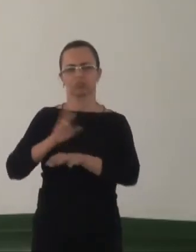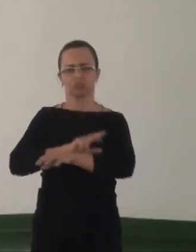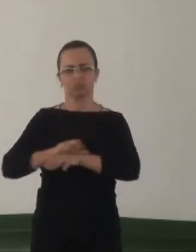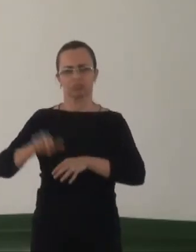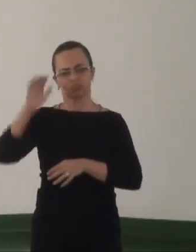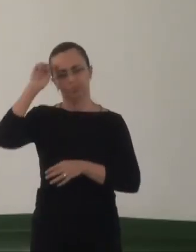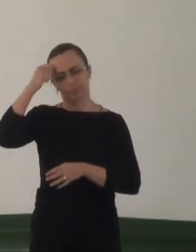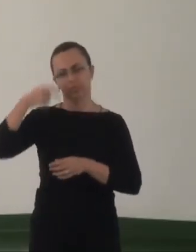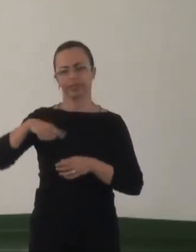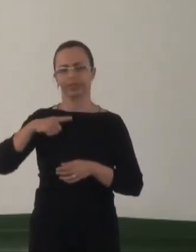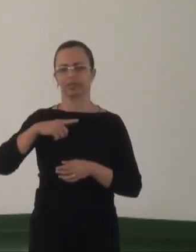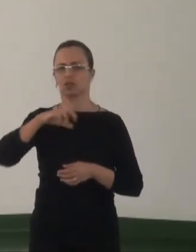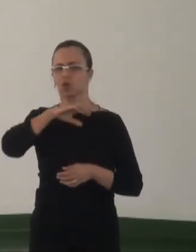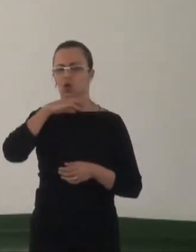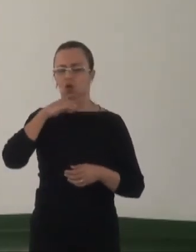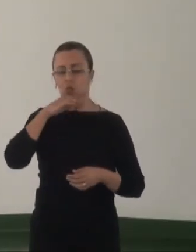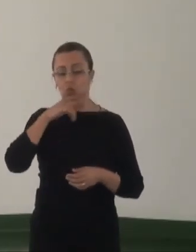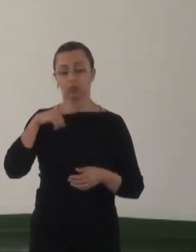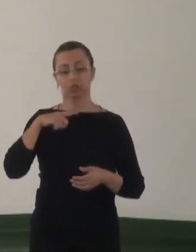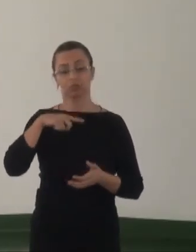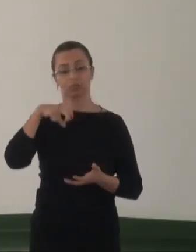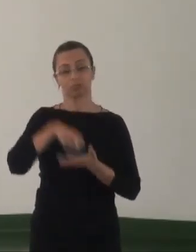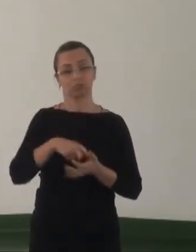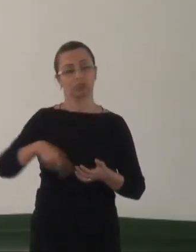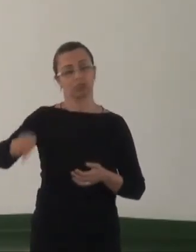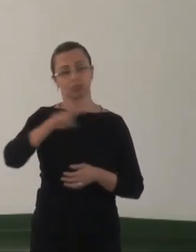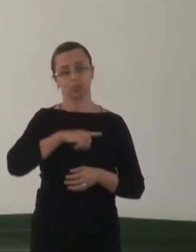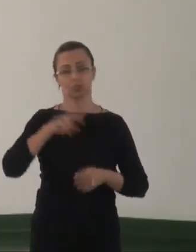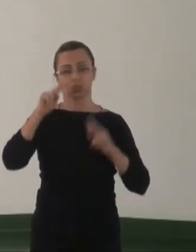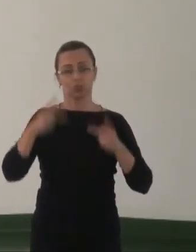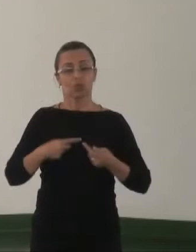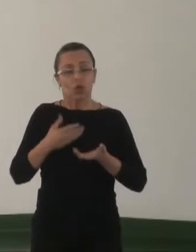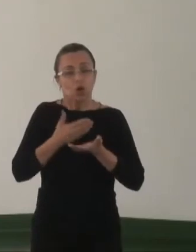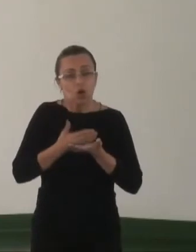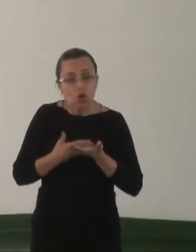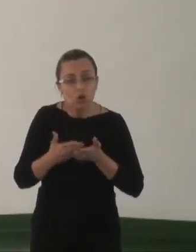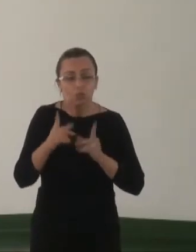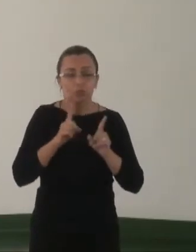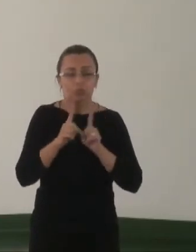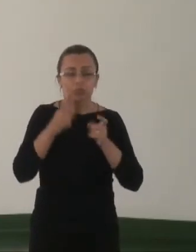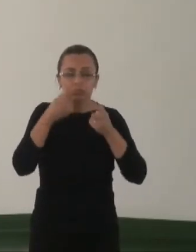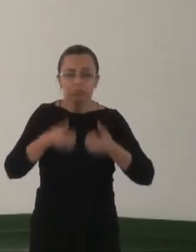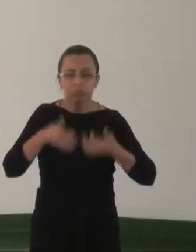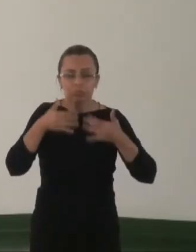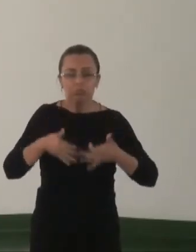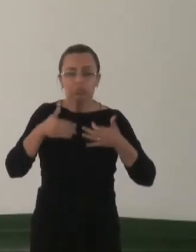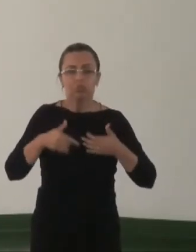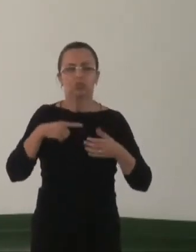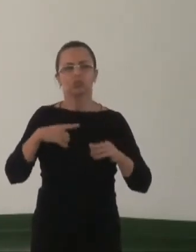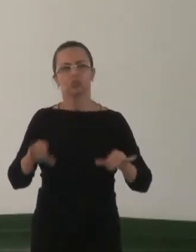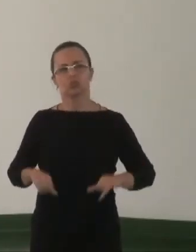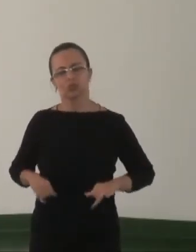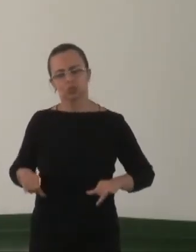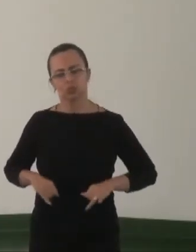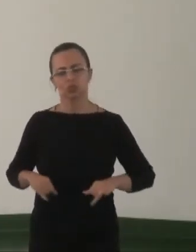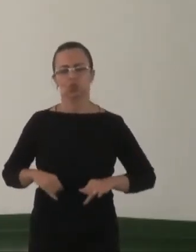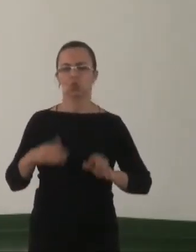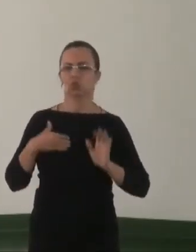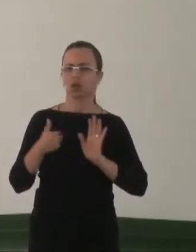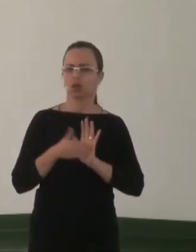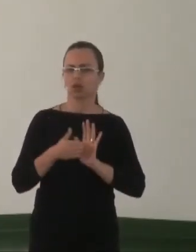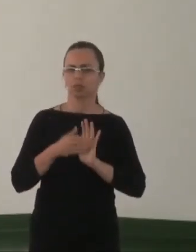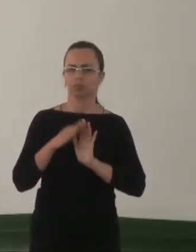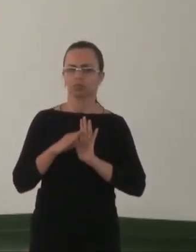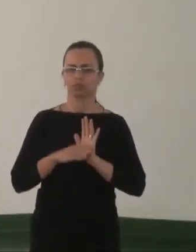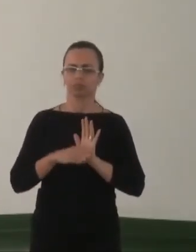pragas que estão na humanidade. Mas se a gente iniciar o começo de conversa para explicar o que é LGBT, qual é o sofrimento, qual é a pauta,